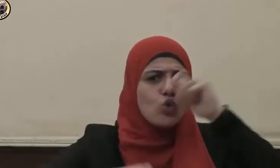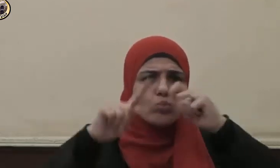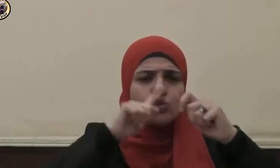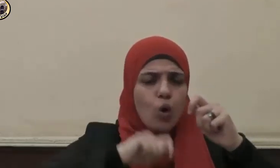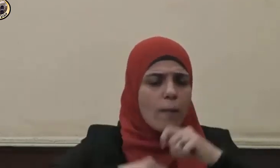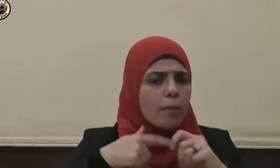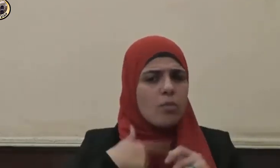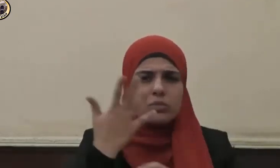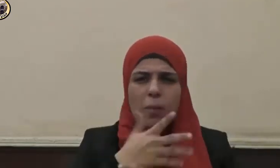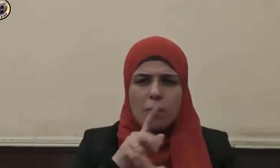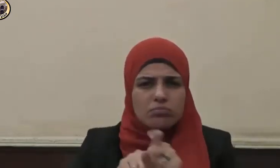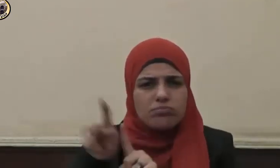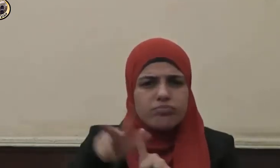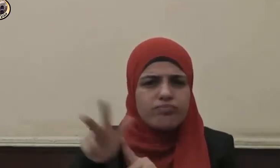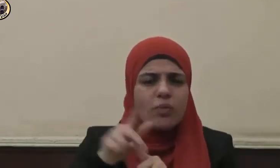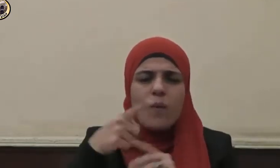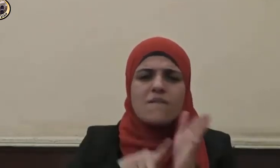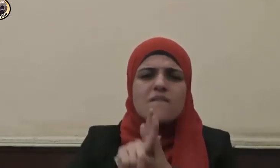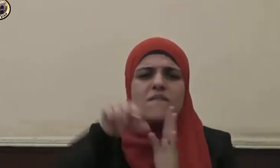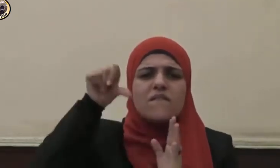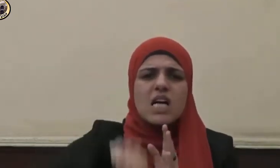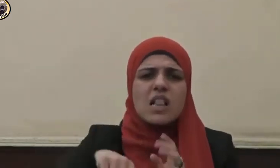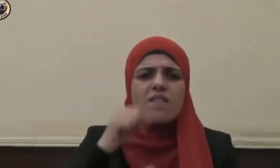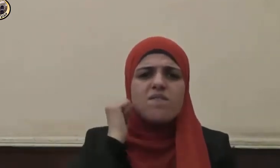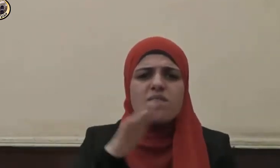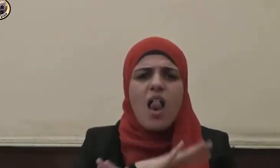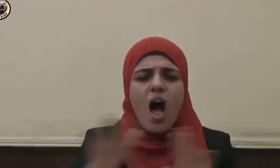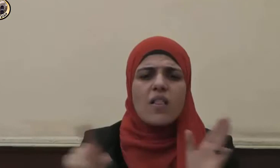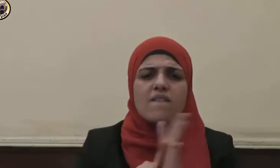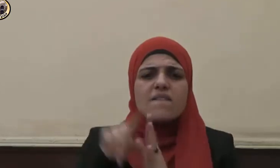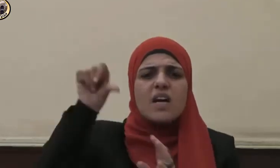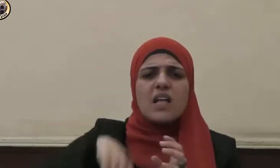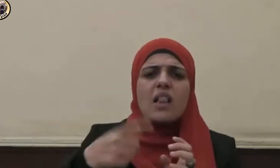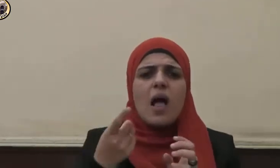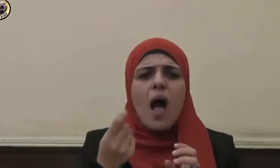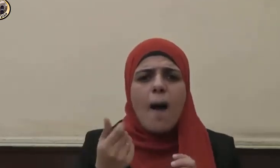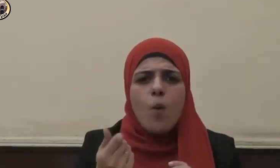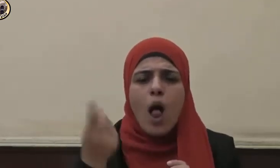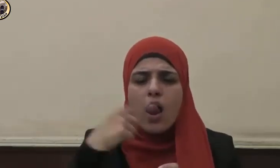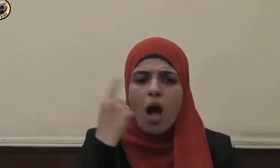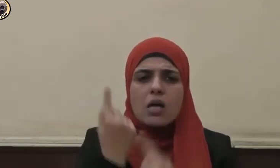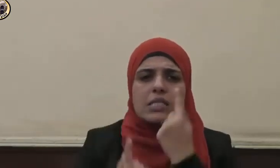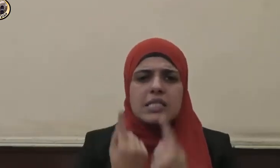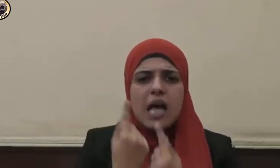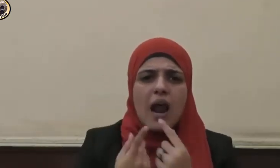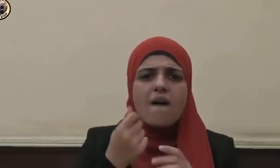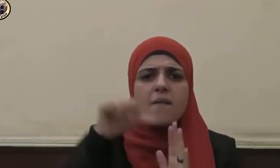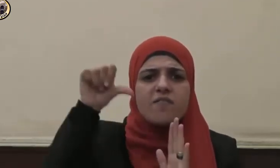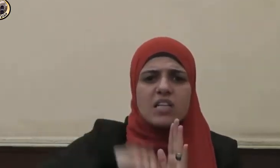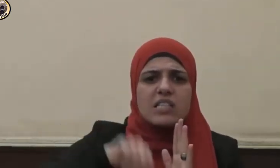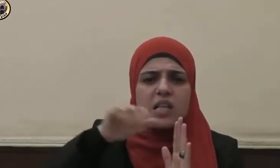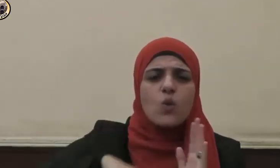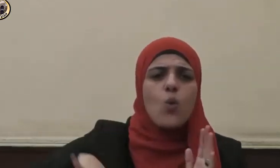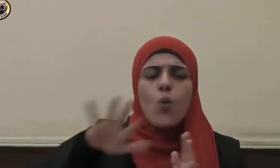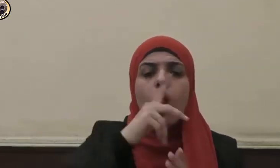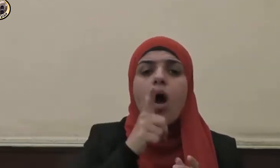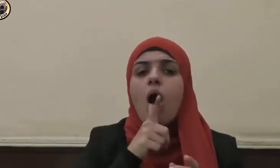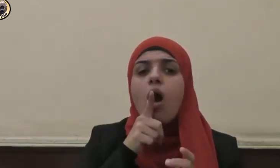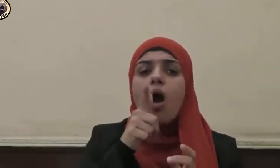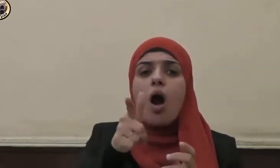وإفسادهم لأموالهم وذروعهم وأنفسهم قالوا كما قص